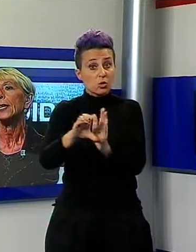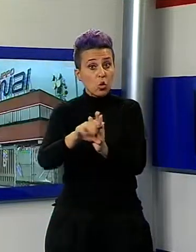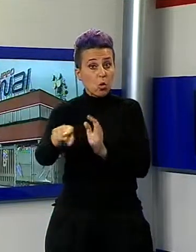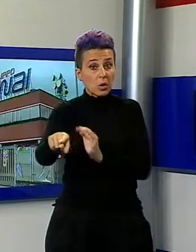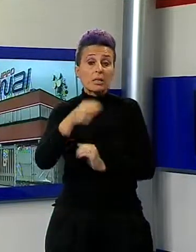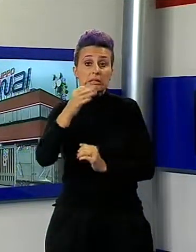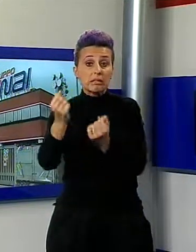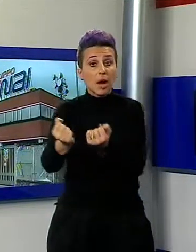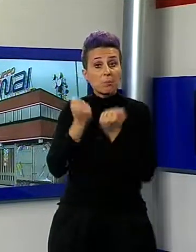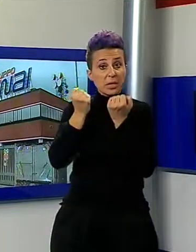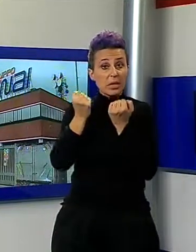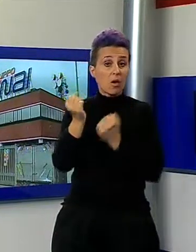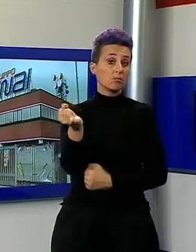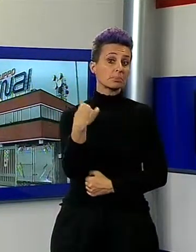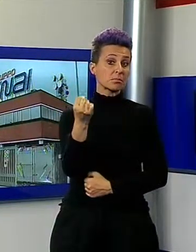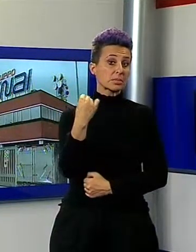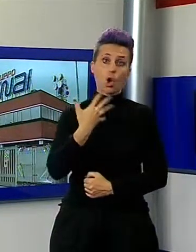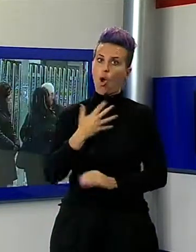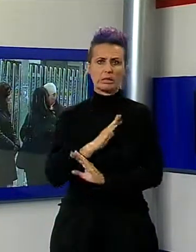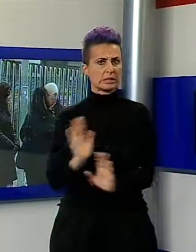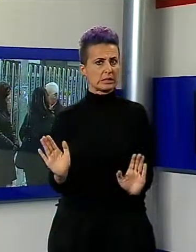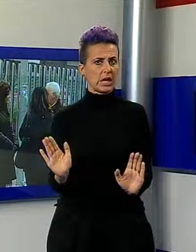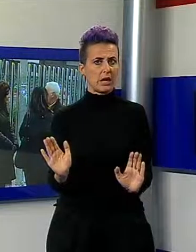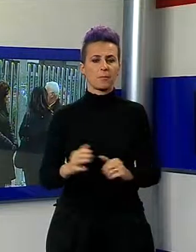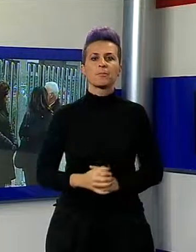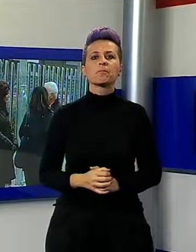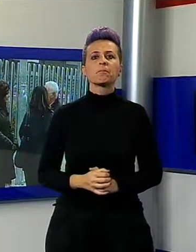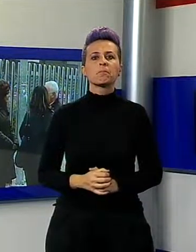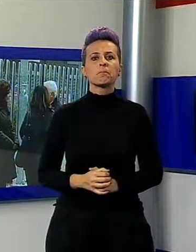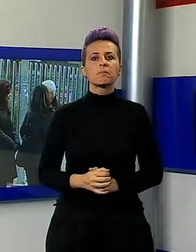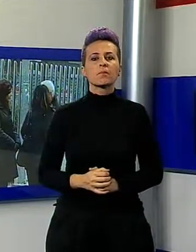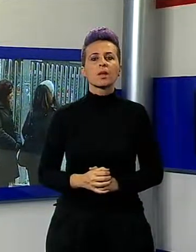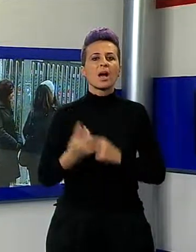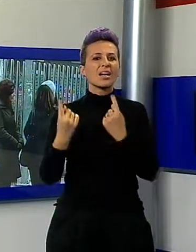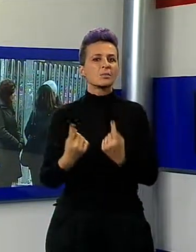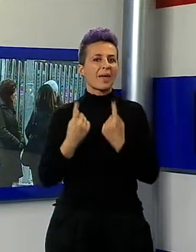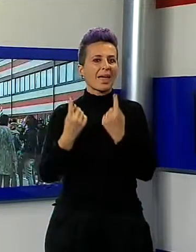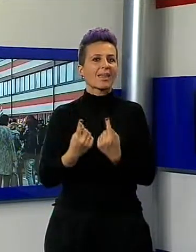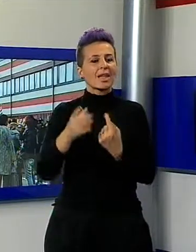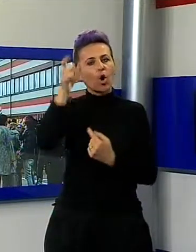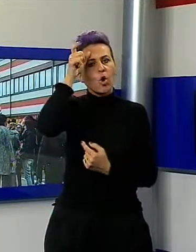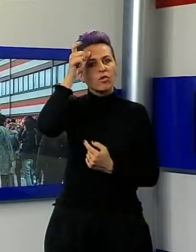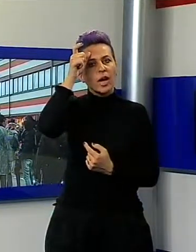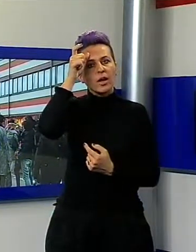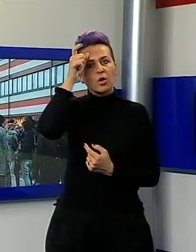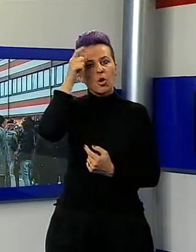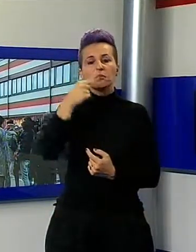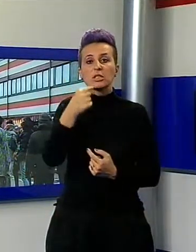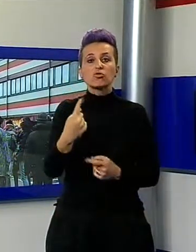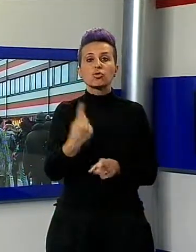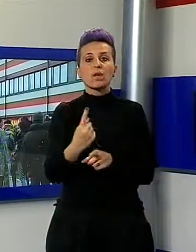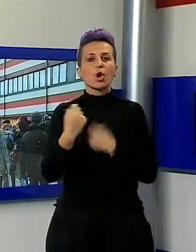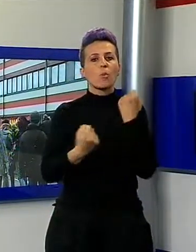di essere indifferente alle esigenze del territorio. Mentre si attende una presa di posizione dal governo, dopo le